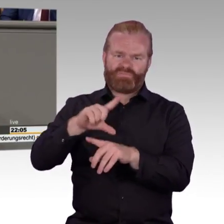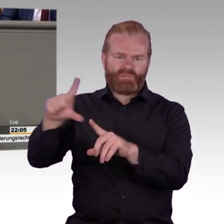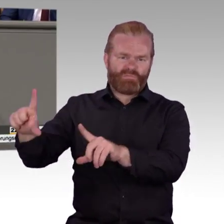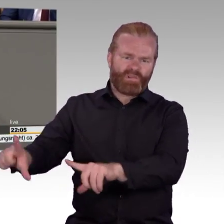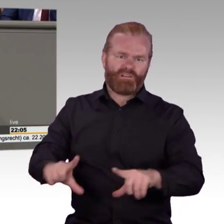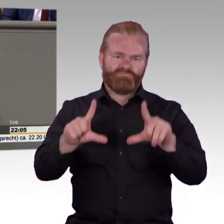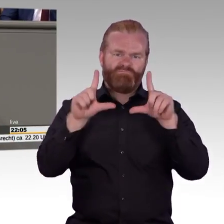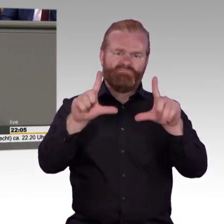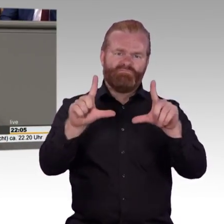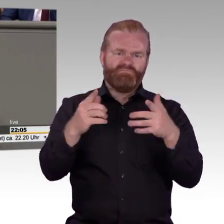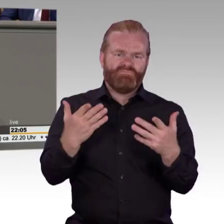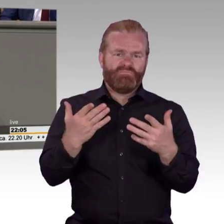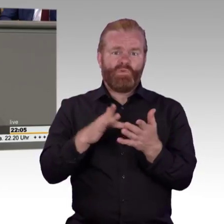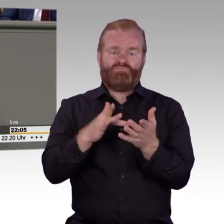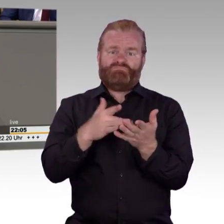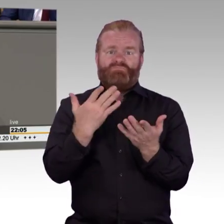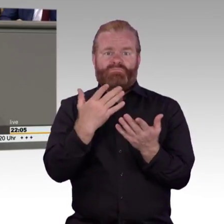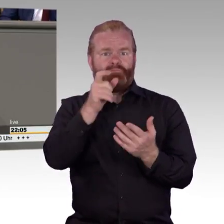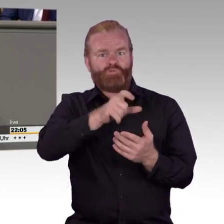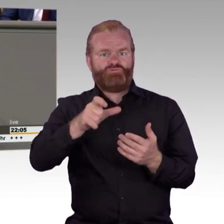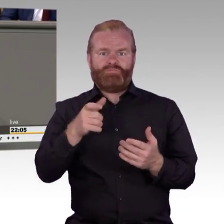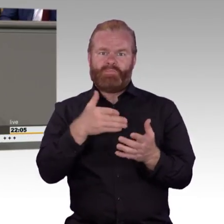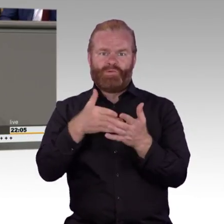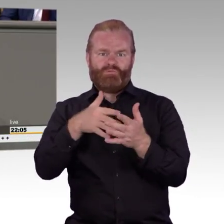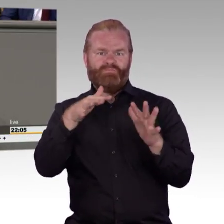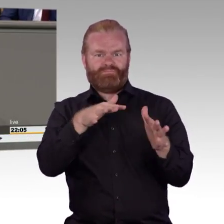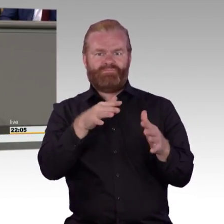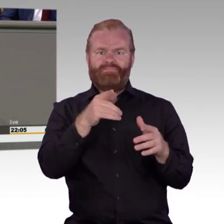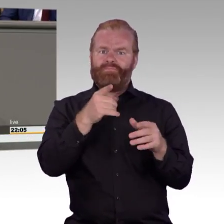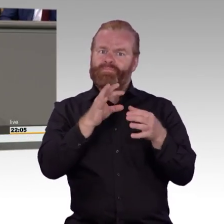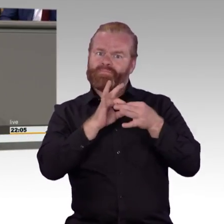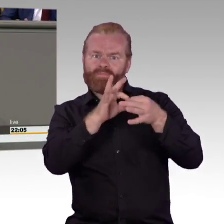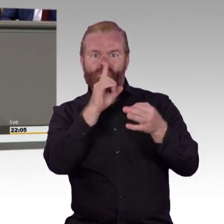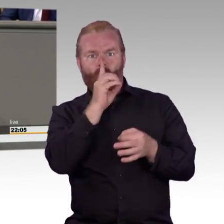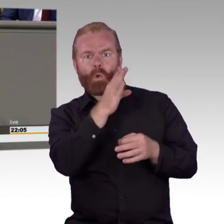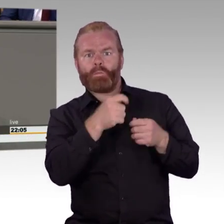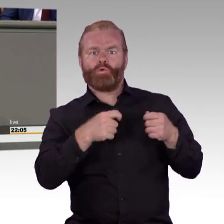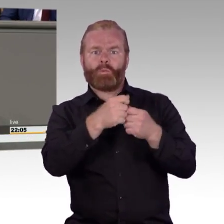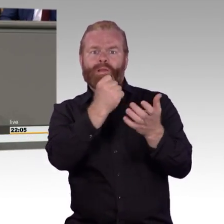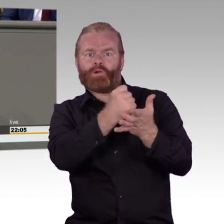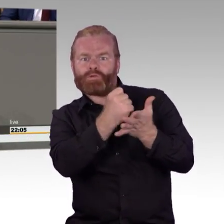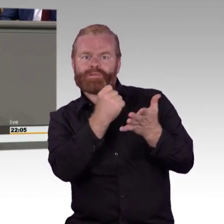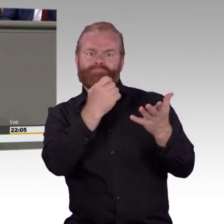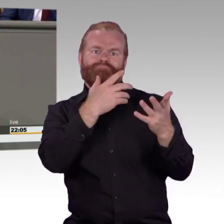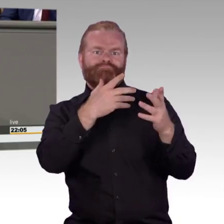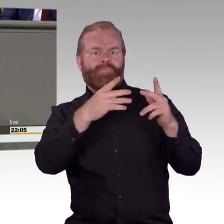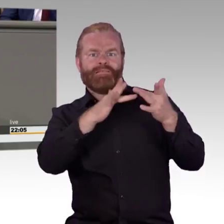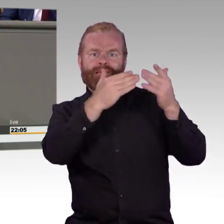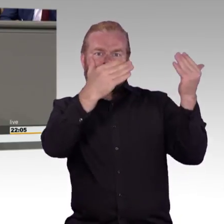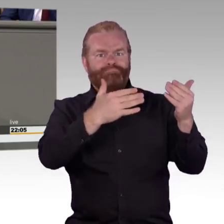der Wirtschaft, es gibt Wirtschaftsunternehmen, es gibt Unternehmer, ja, es gibt Anbieter, die sich Mühe geben, die voranschreiten, aber es betrifft nicht die Breite. Und wir müssen